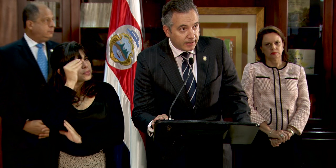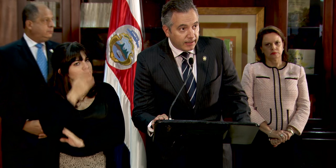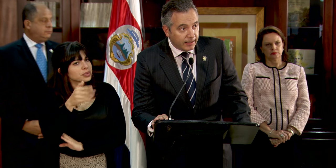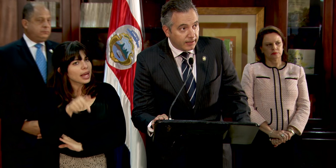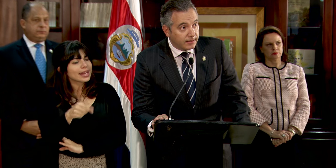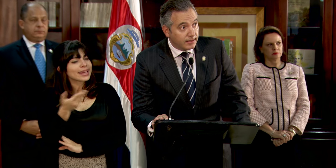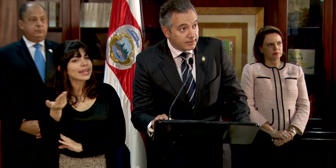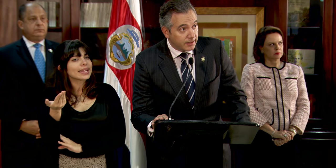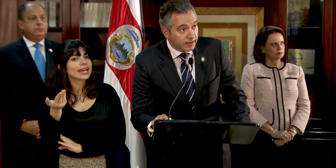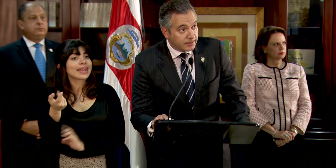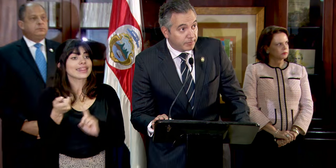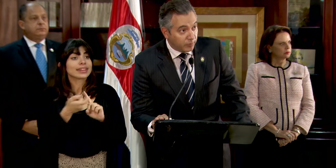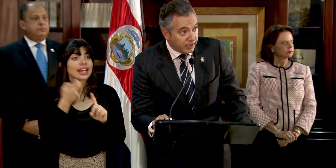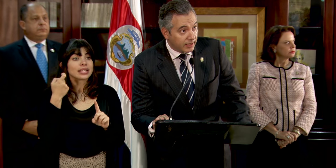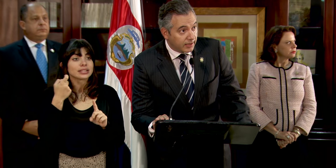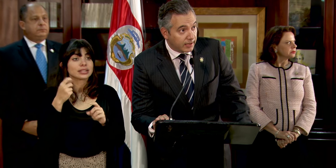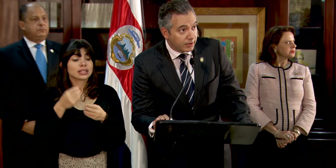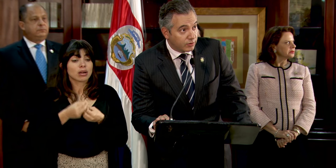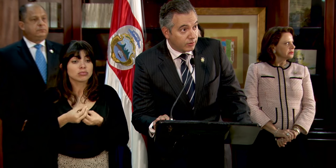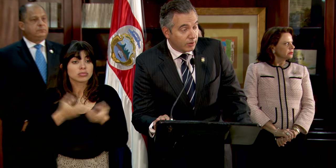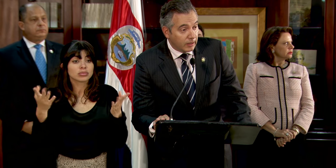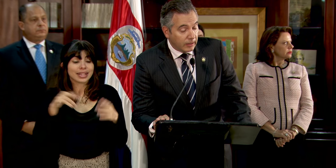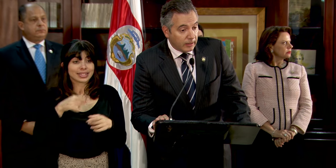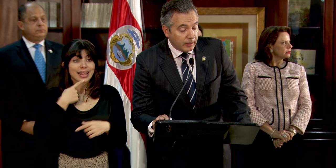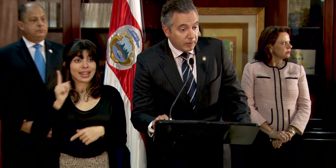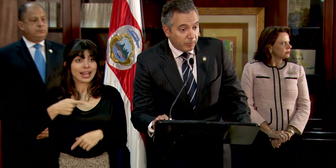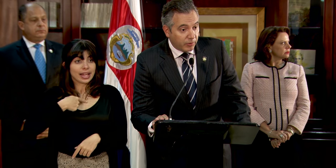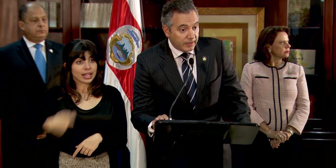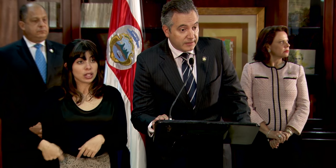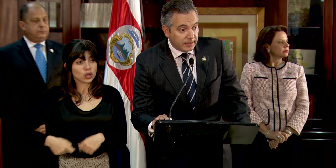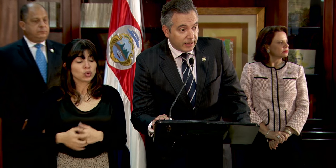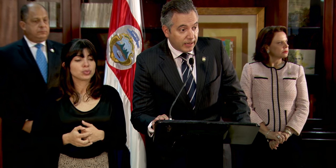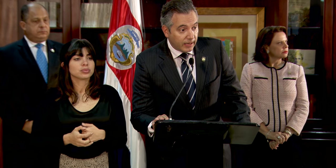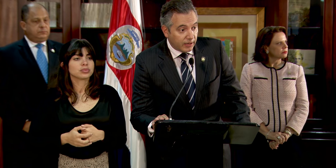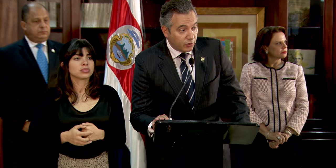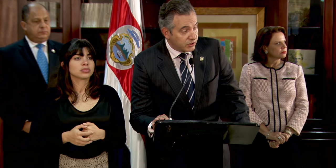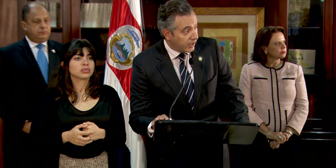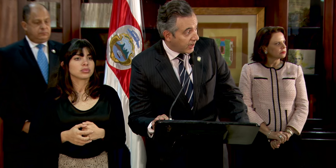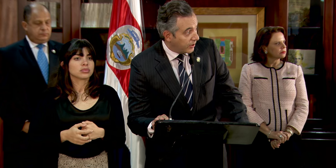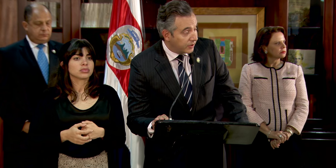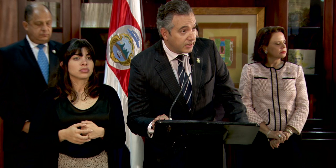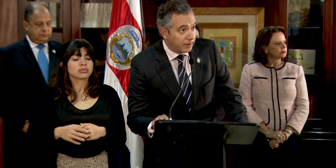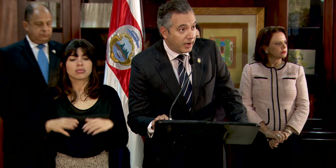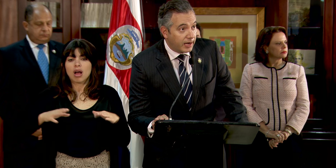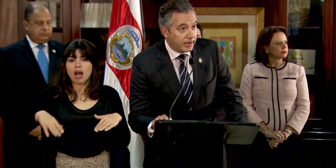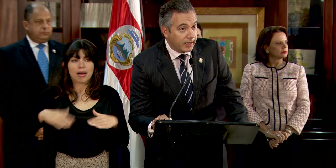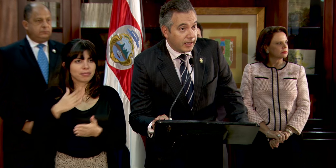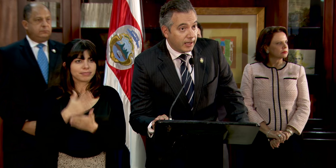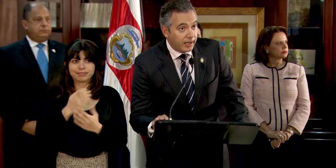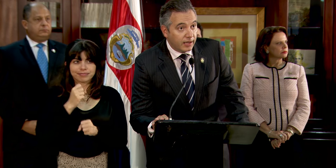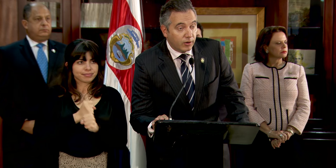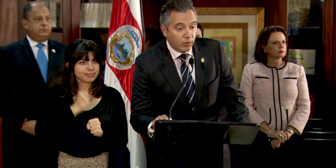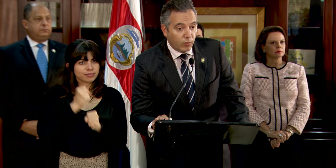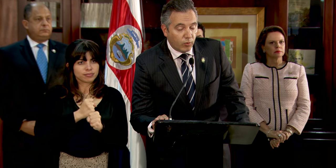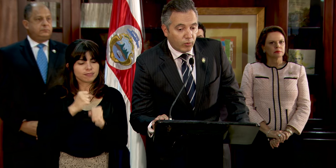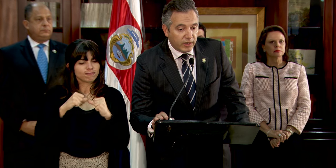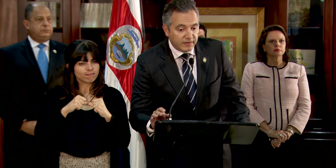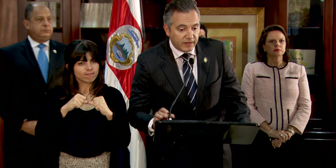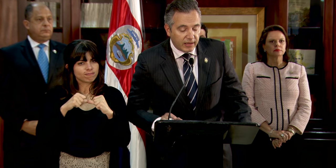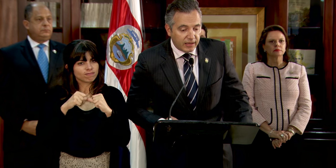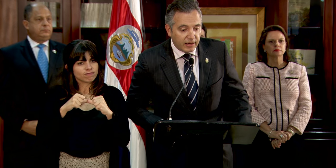aquí que desde que se publica el decreto, pues no se ha dejado de trabajar en